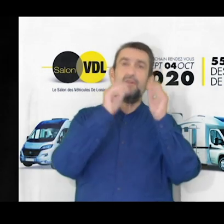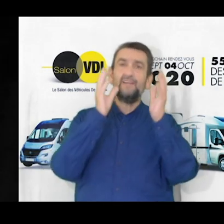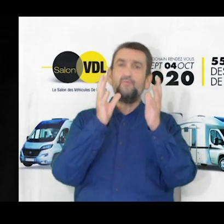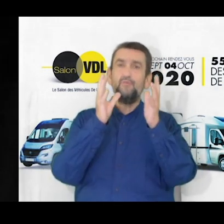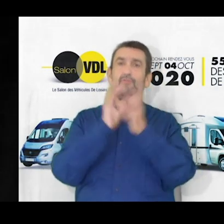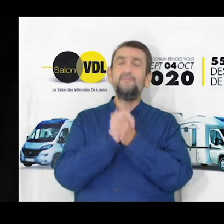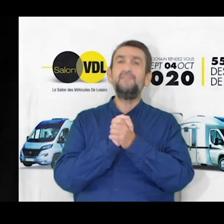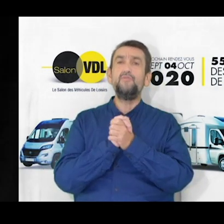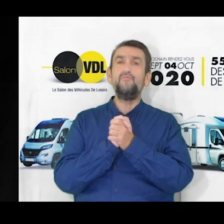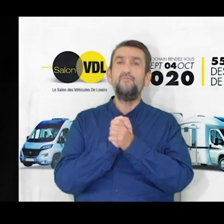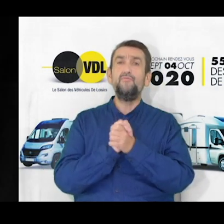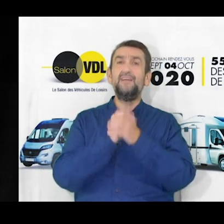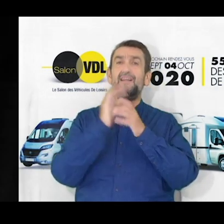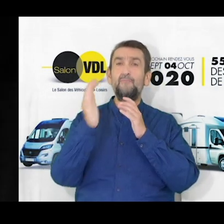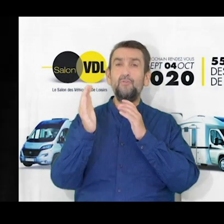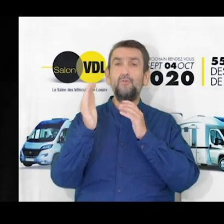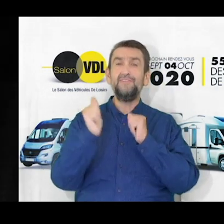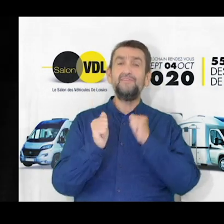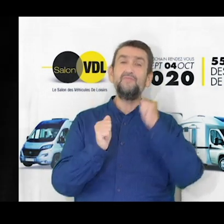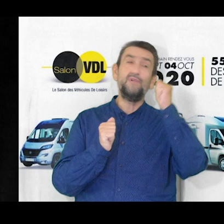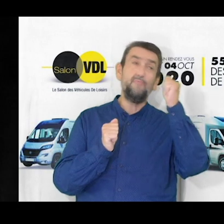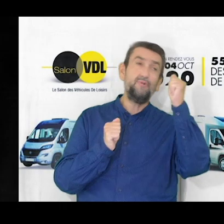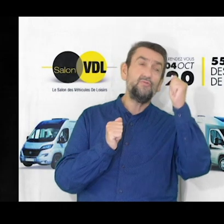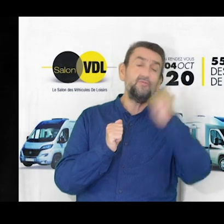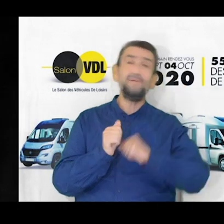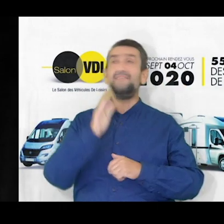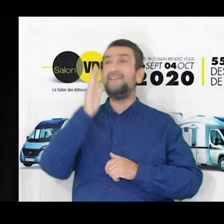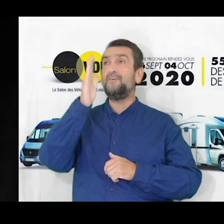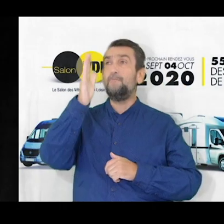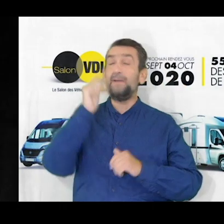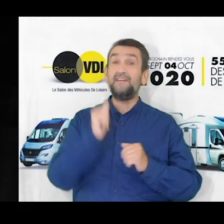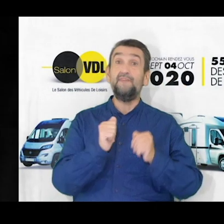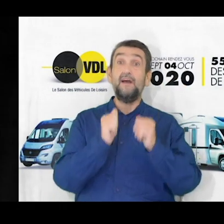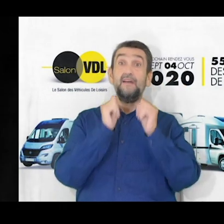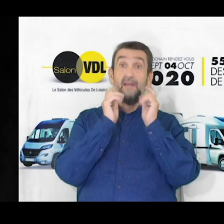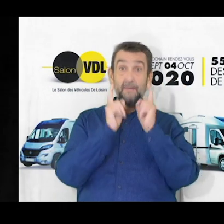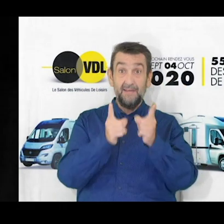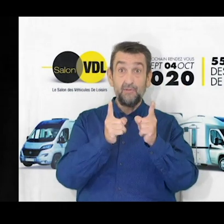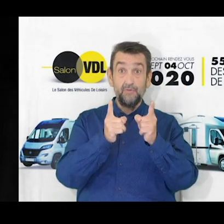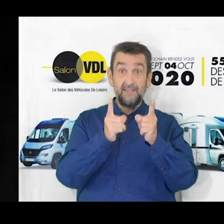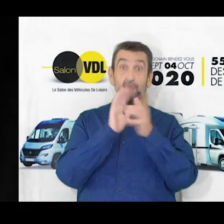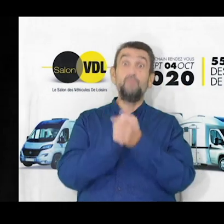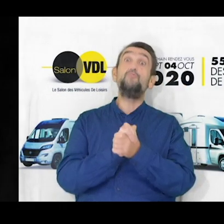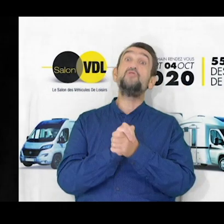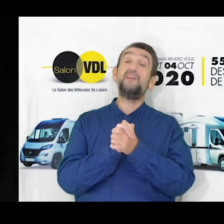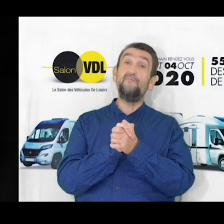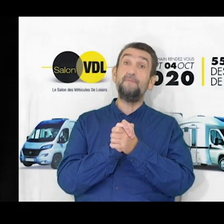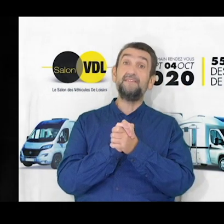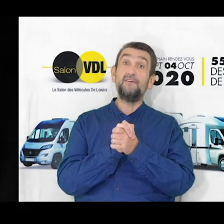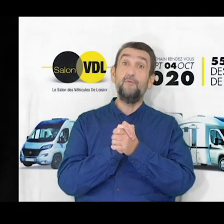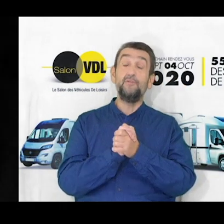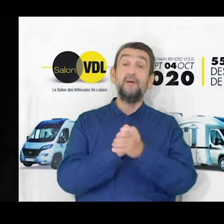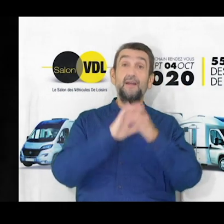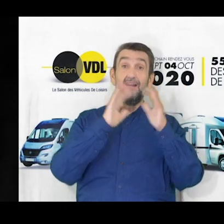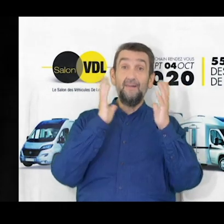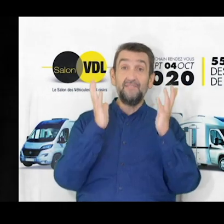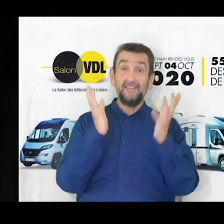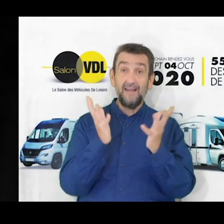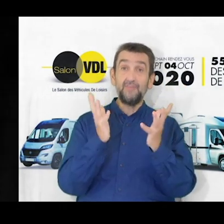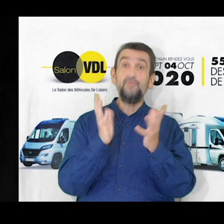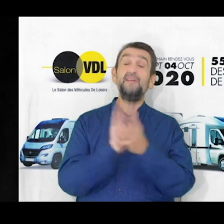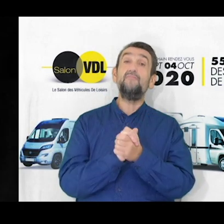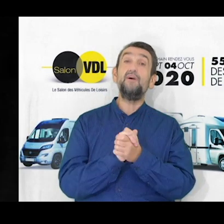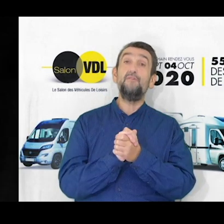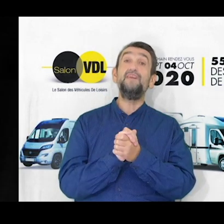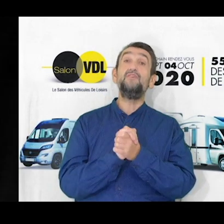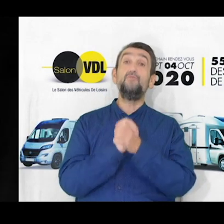intérieur les couleurs de tissu que vous voulez la motorisation la boîte automatique le pack hiver et bien c au salon du bourget qu'il faut passer commande là vous